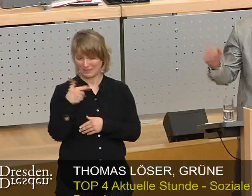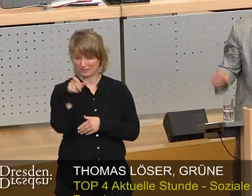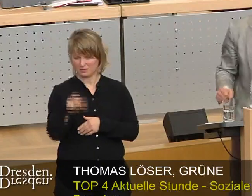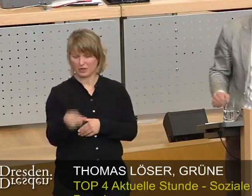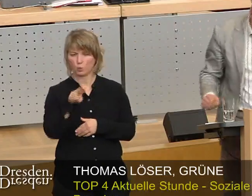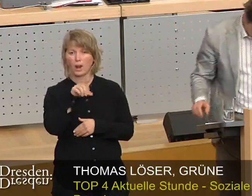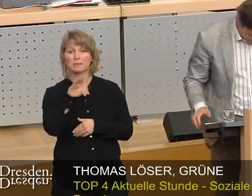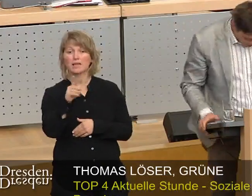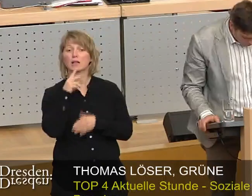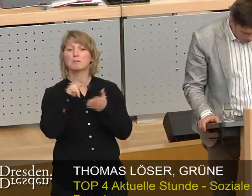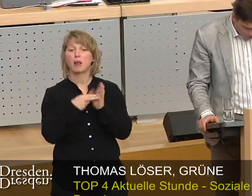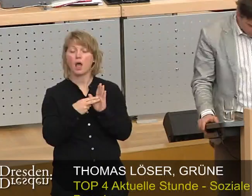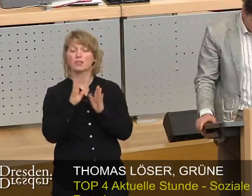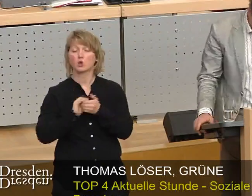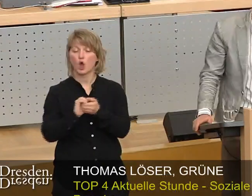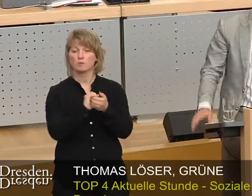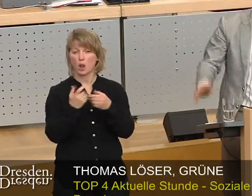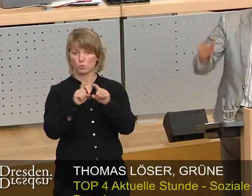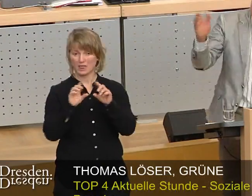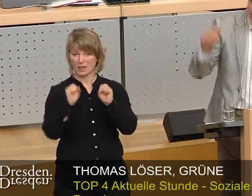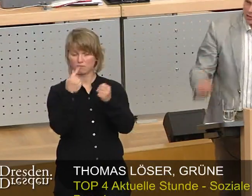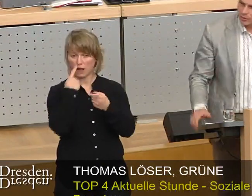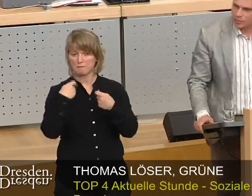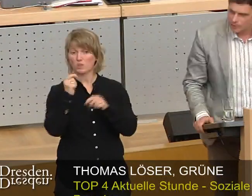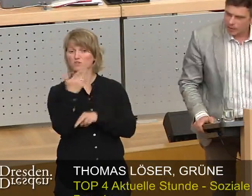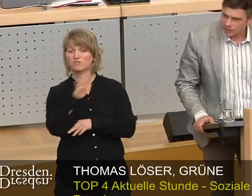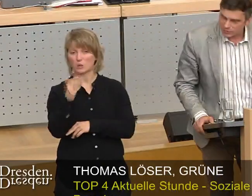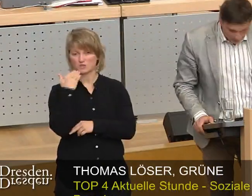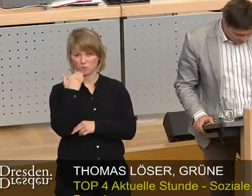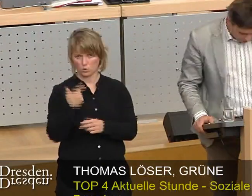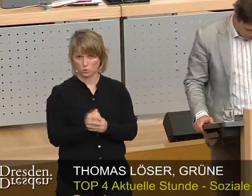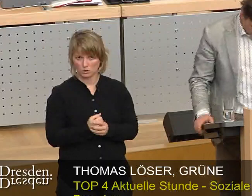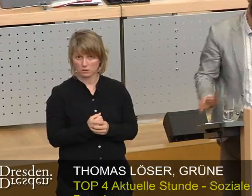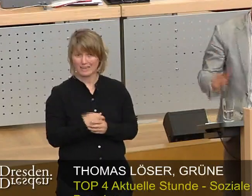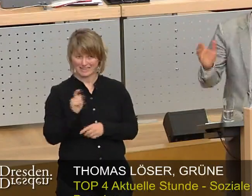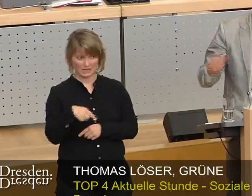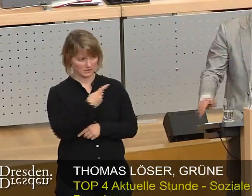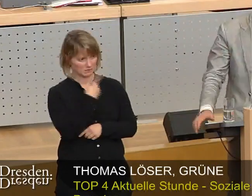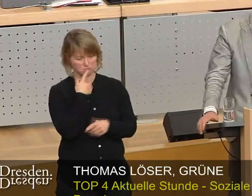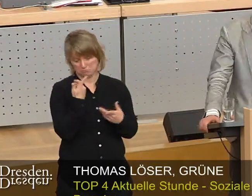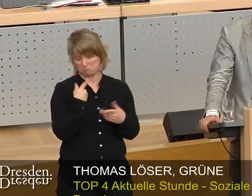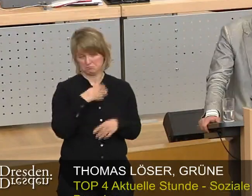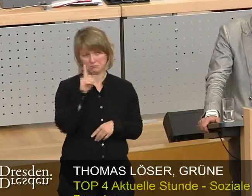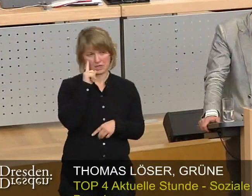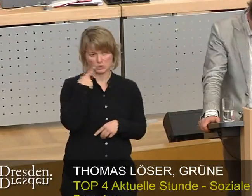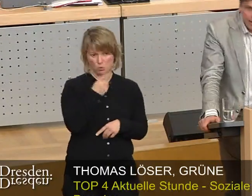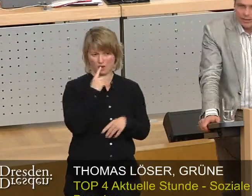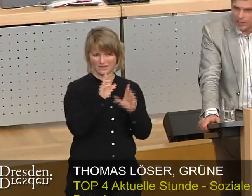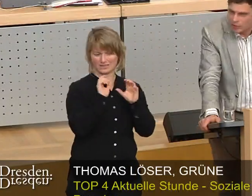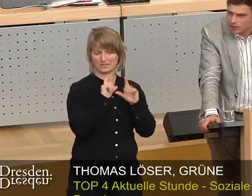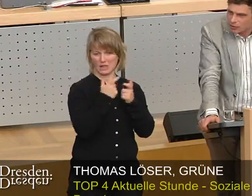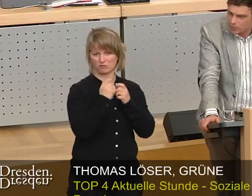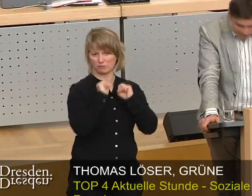.000 Wohnungen wollen Sie bauen in einem kommunalen Unternehmen. Jetzt werden Sie heute höchstwahrscheinlich diese Gesellschaft ablehnen, zumindest habe ich das alles so verstanden.